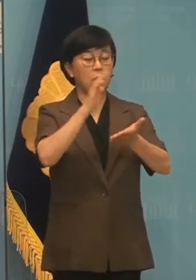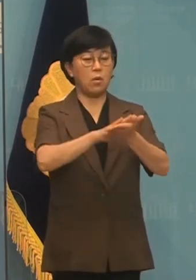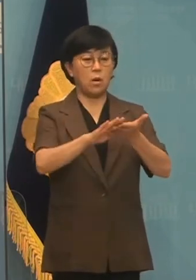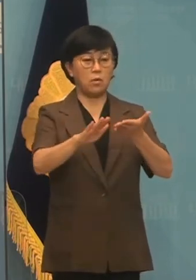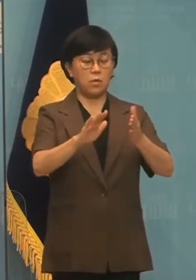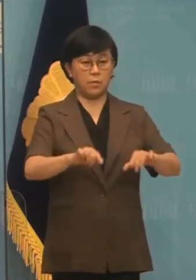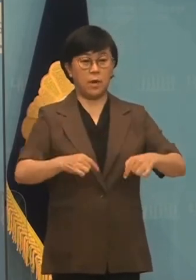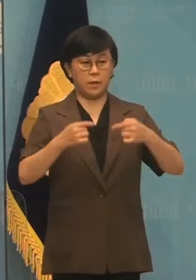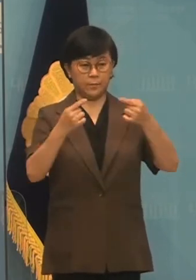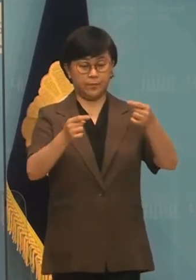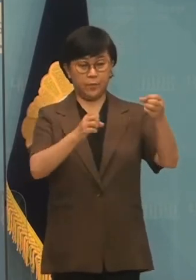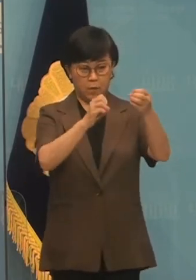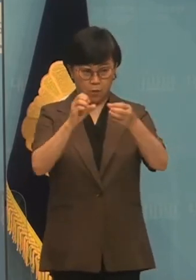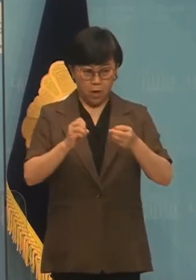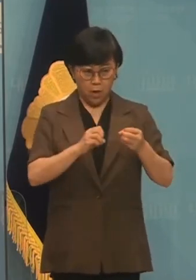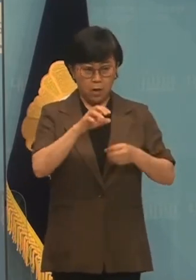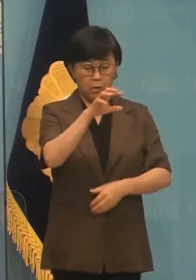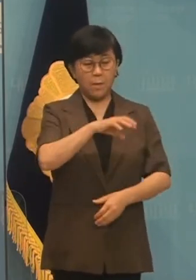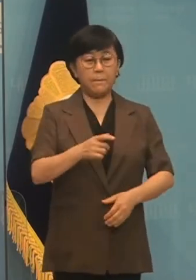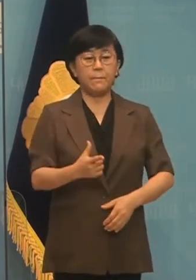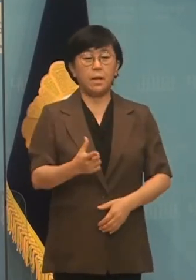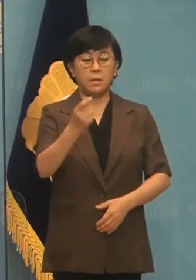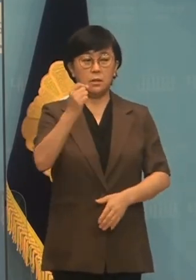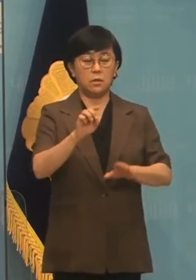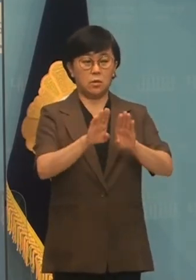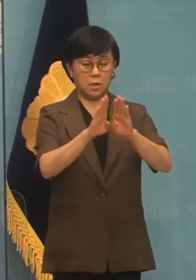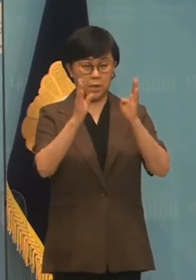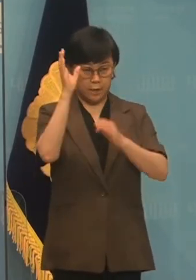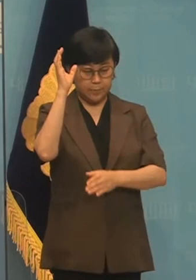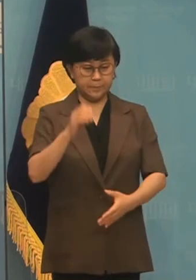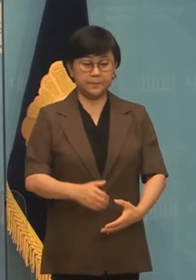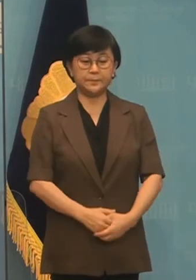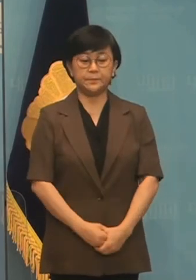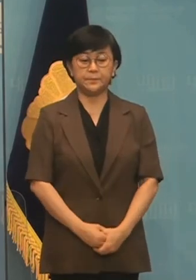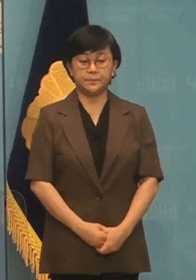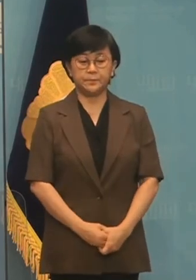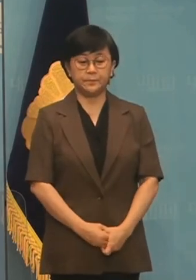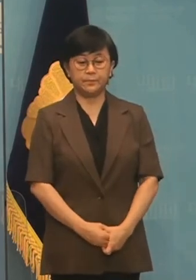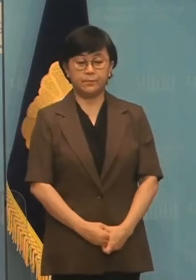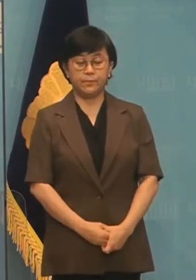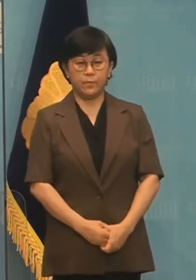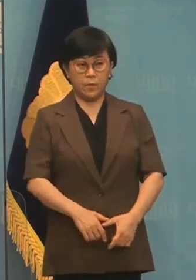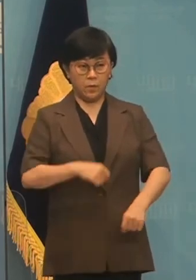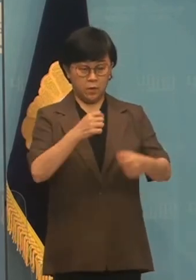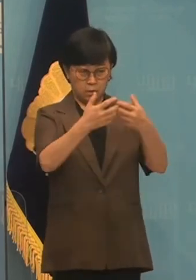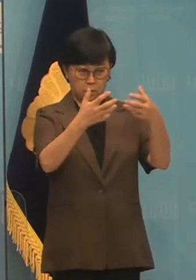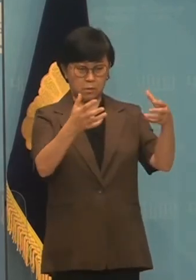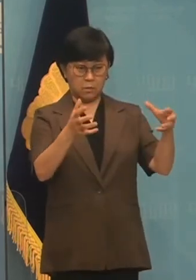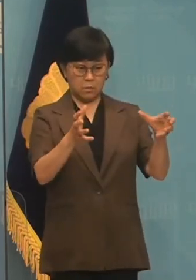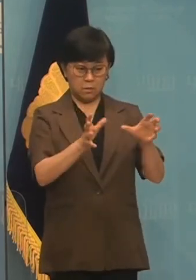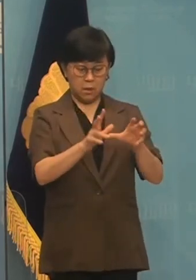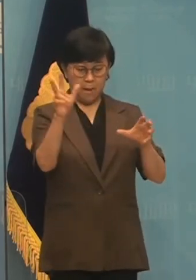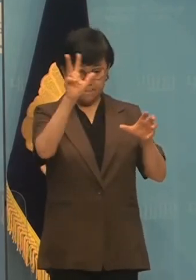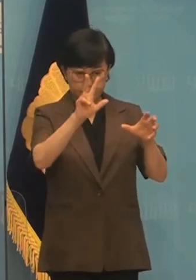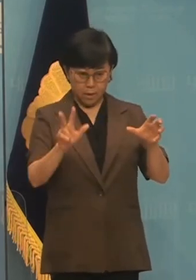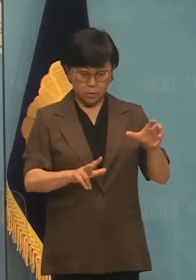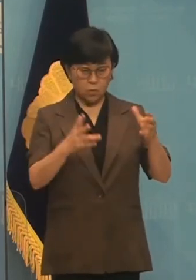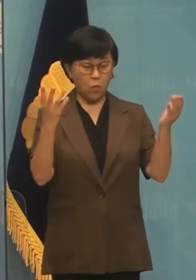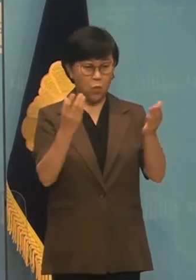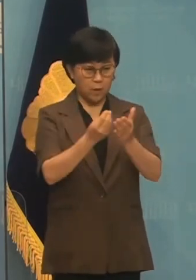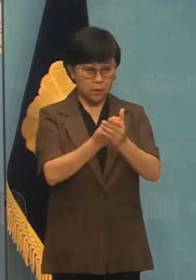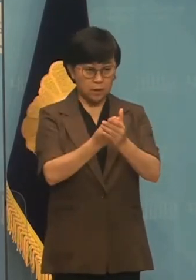나아가는 대화의 장이 조속히 열리기를 기대합니다. 정의당은 한반도의